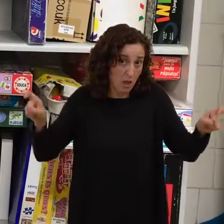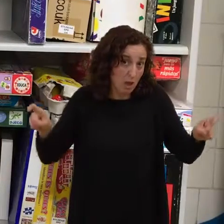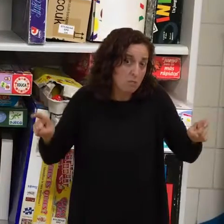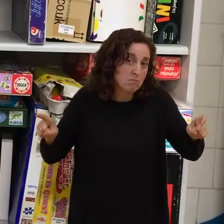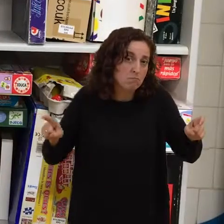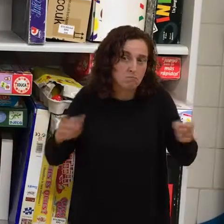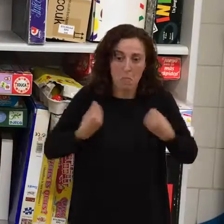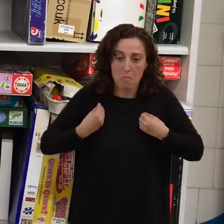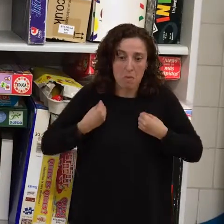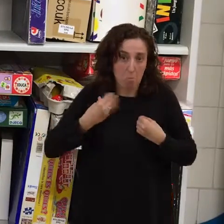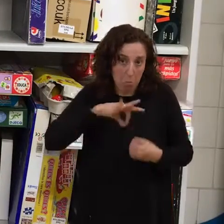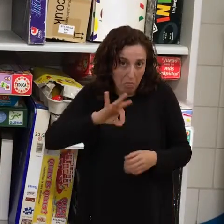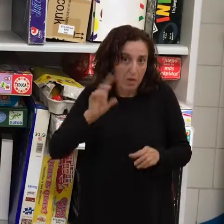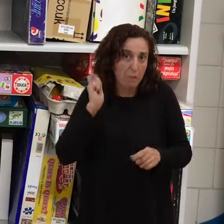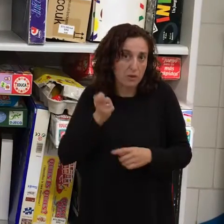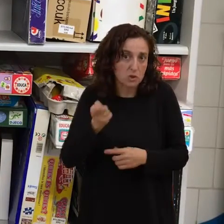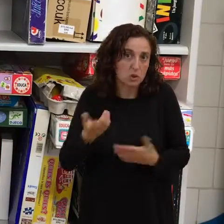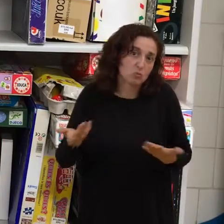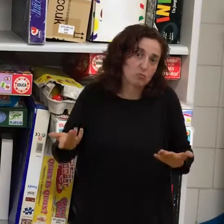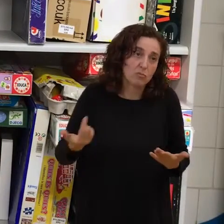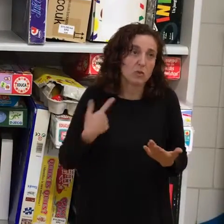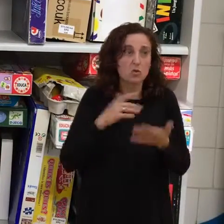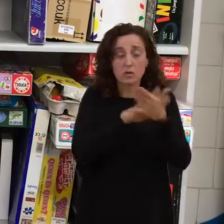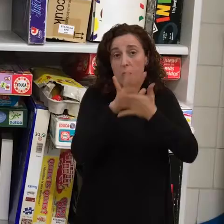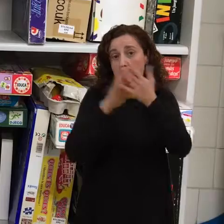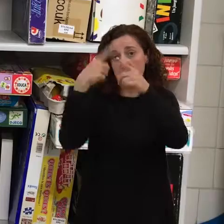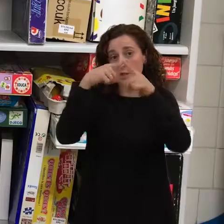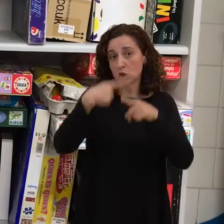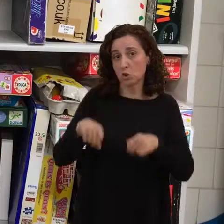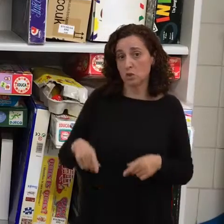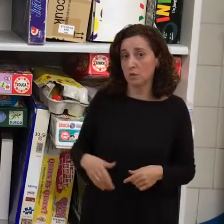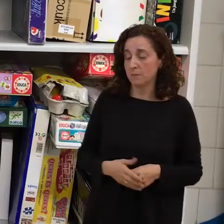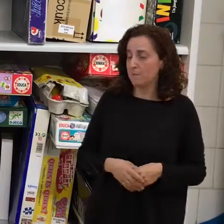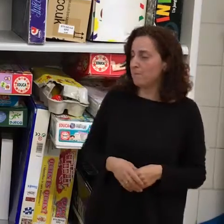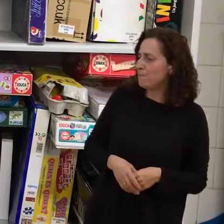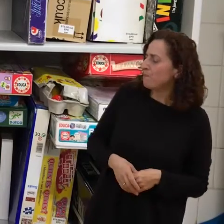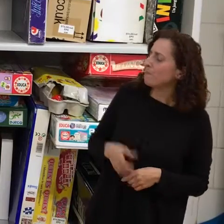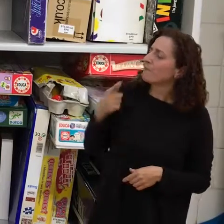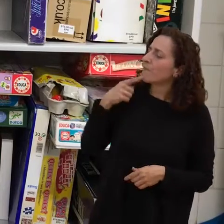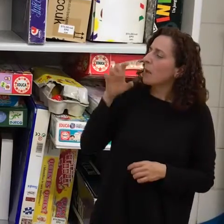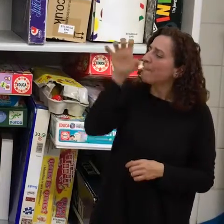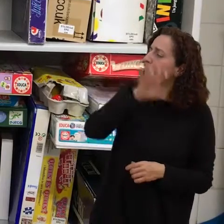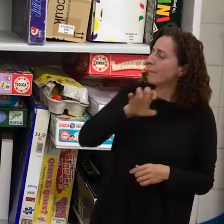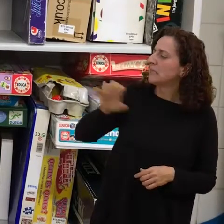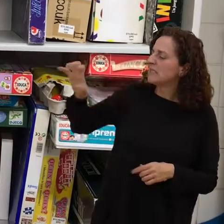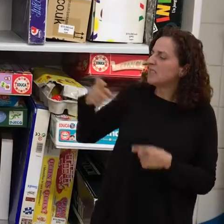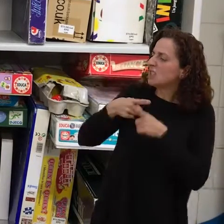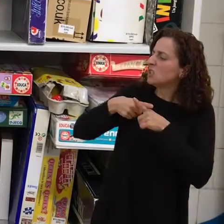Que se hablaba de diferentes cosas así. ¿Cuáles eran las diferencias más notables entre cada uno de los países?